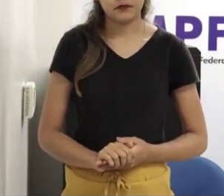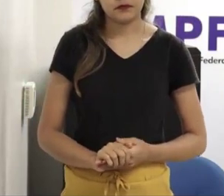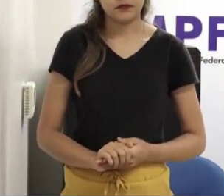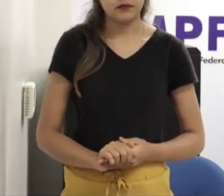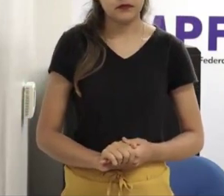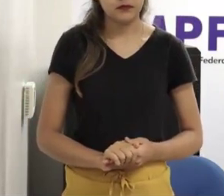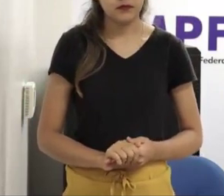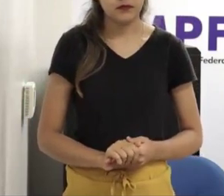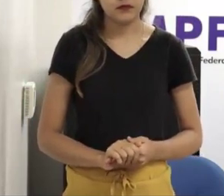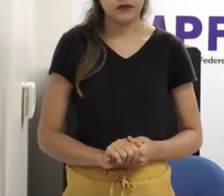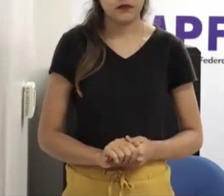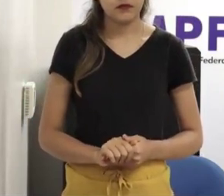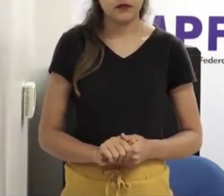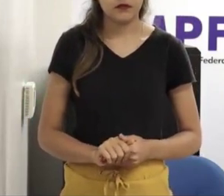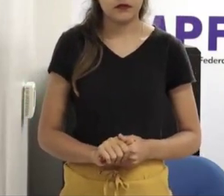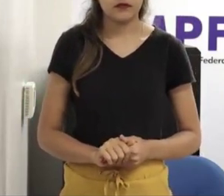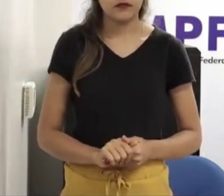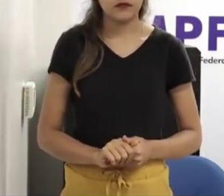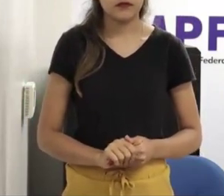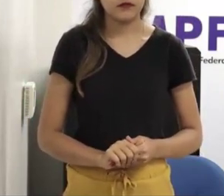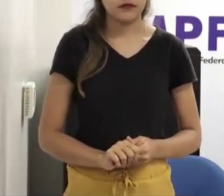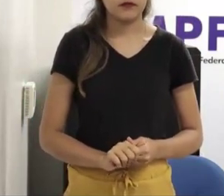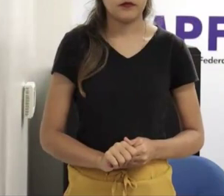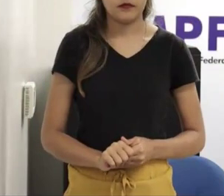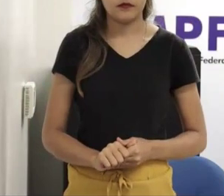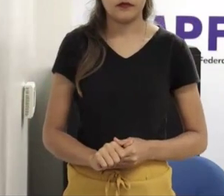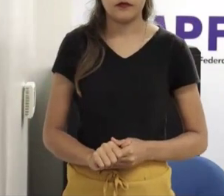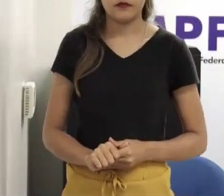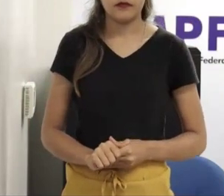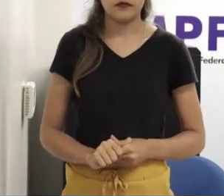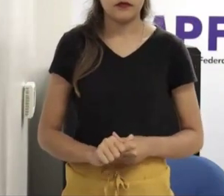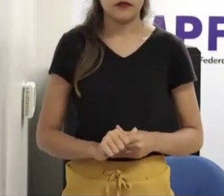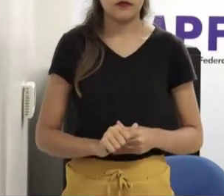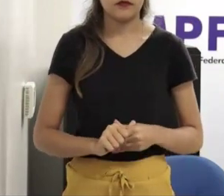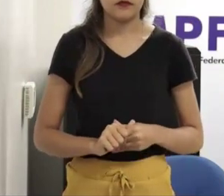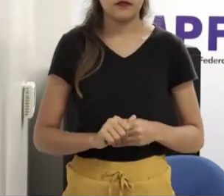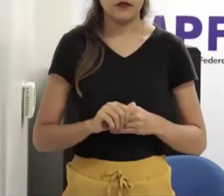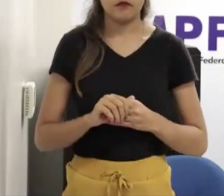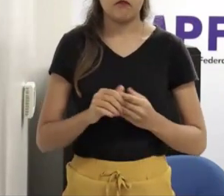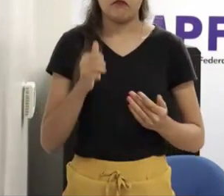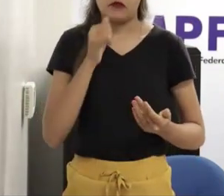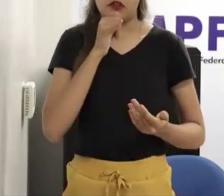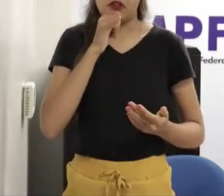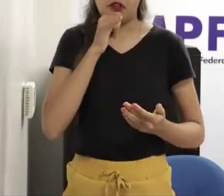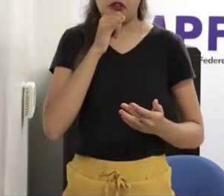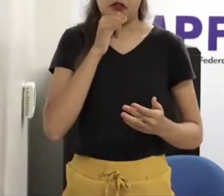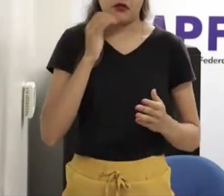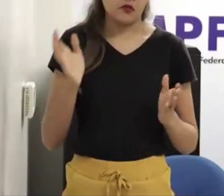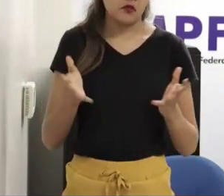é só ver a quantidade de nude vazado entre pessoas famosas, que cai ao gosto do público, e todo mundo ali,